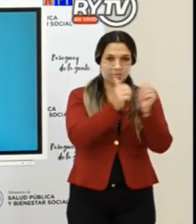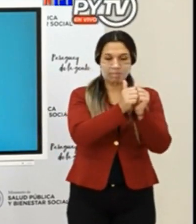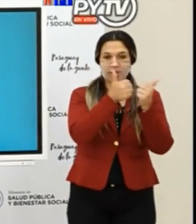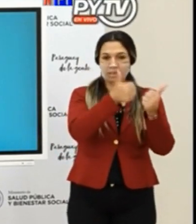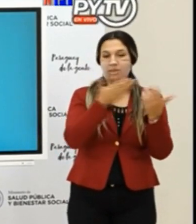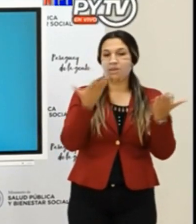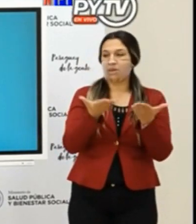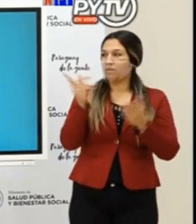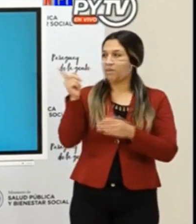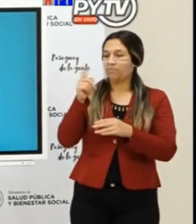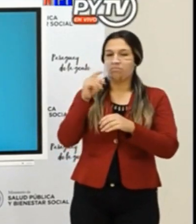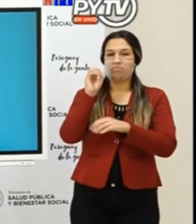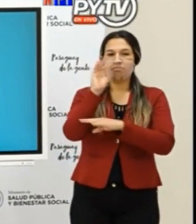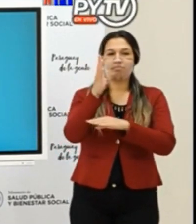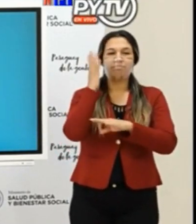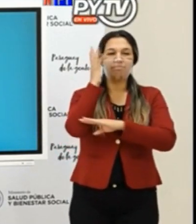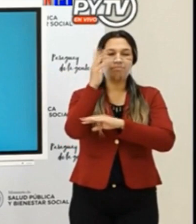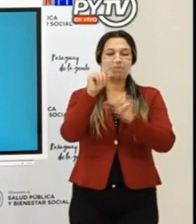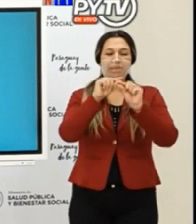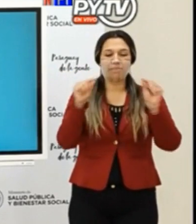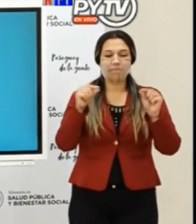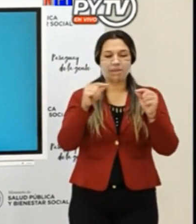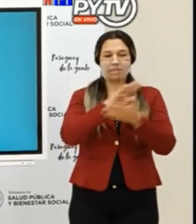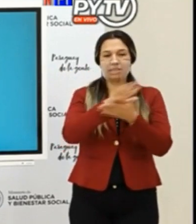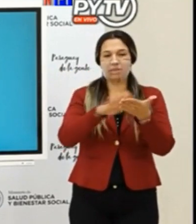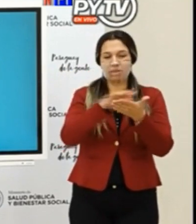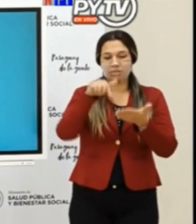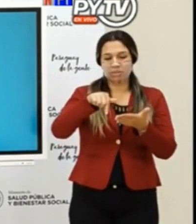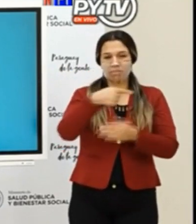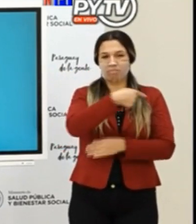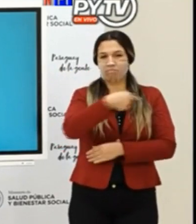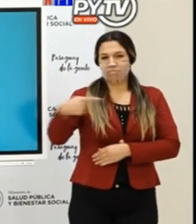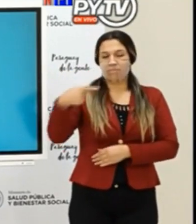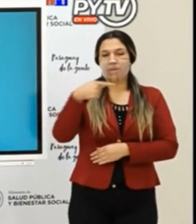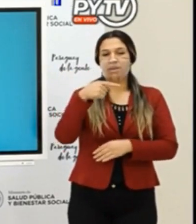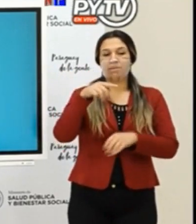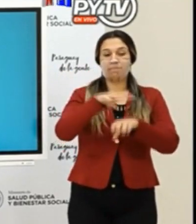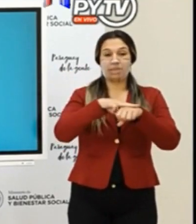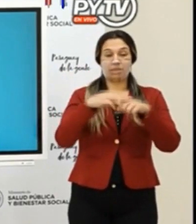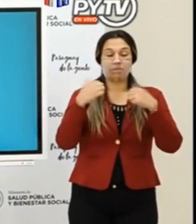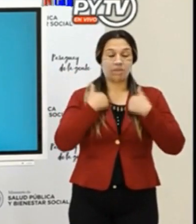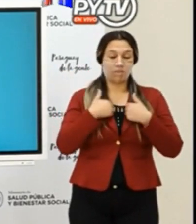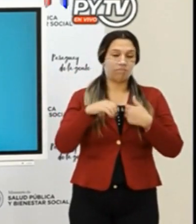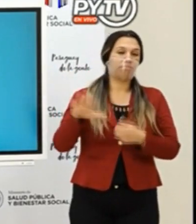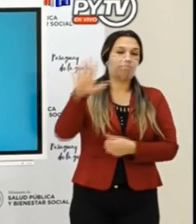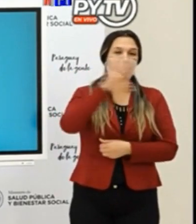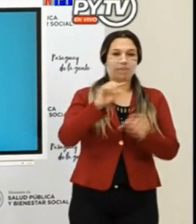presentar a favor la situación epidemiológica del país de los últimos días, las últimas semanas. Siguiente, por favor.